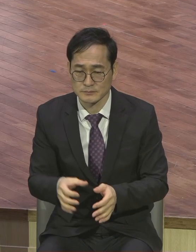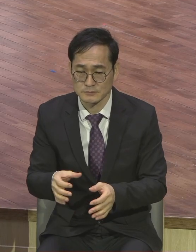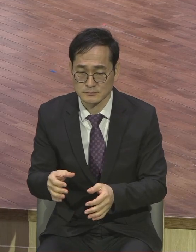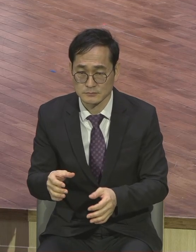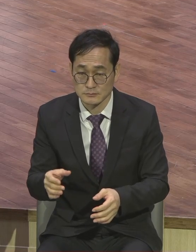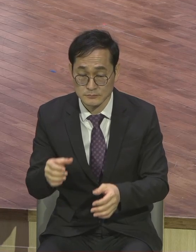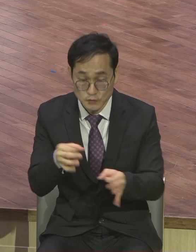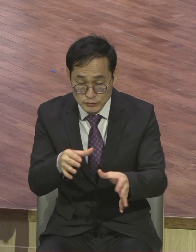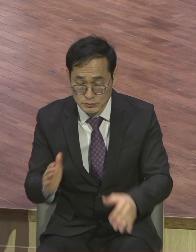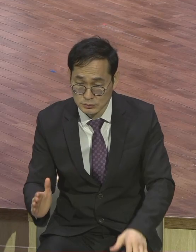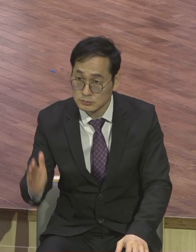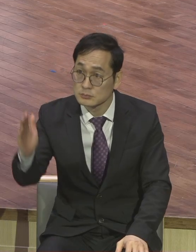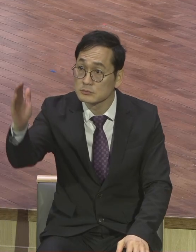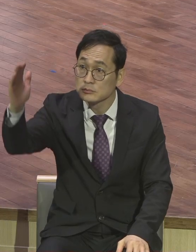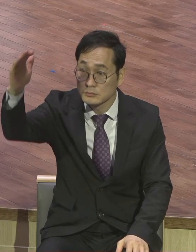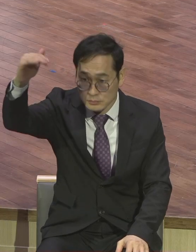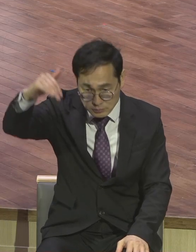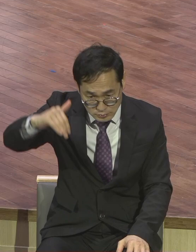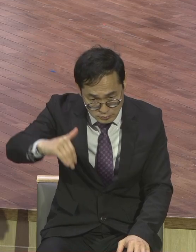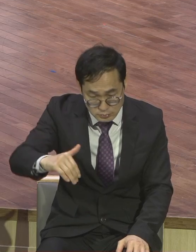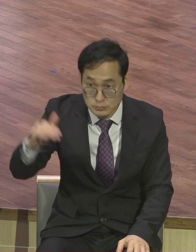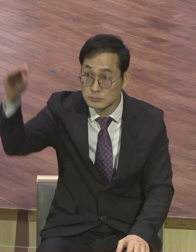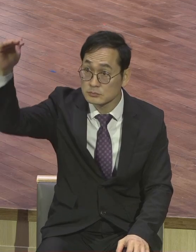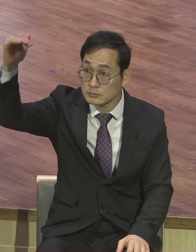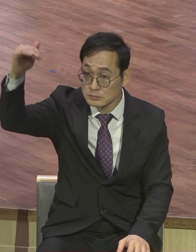보는 사람은 어김없이 개미투자자들